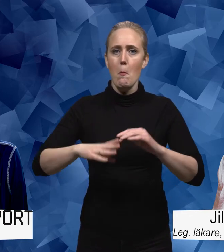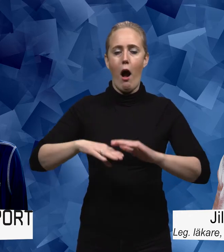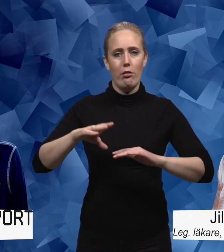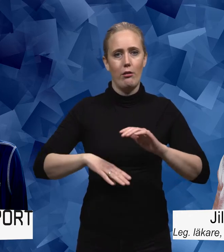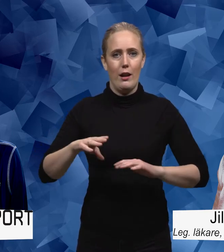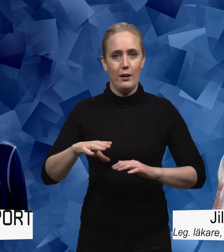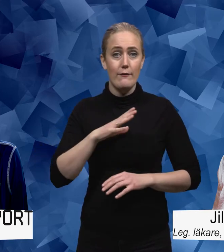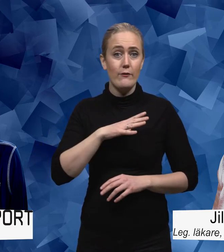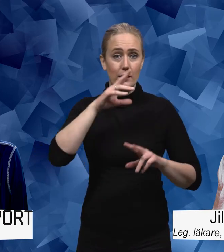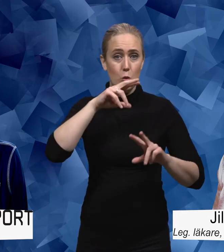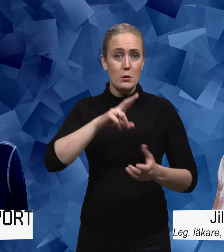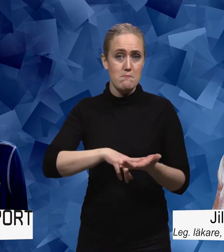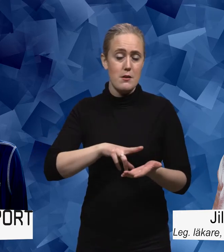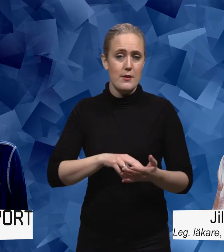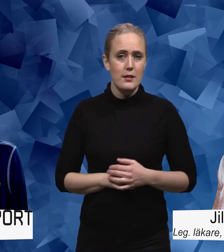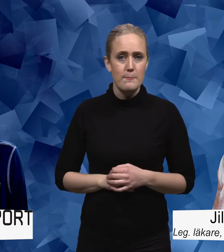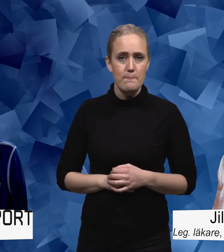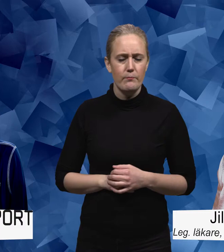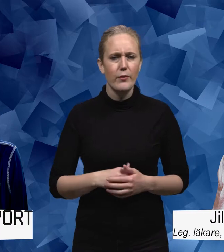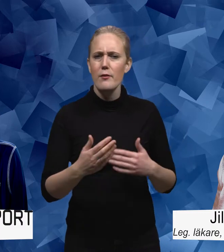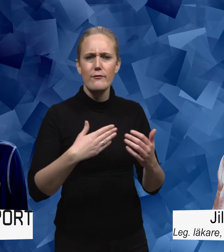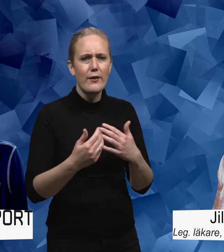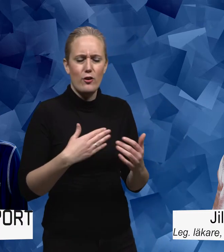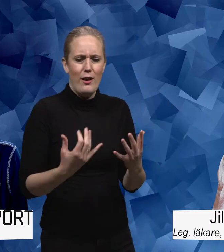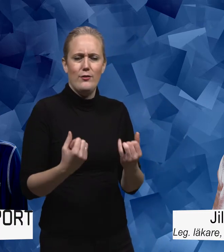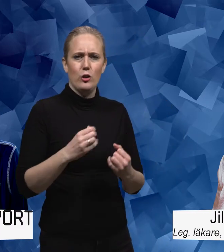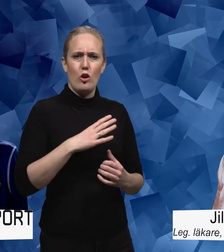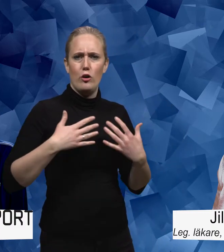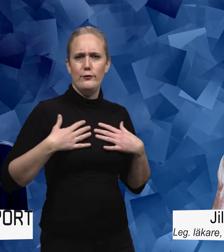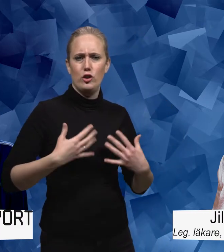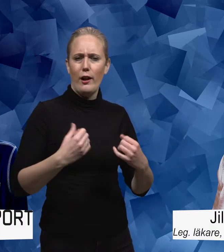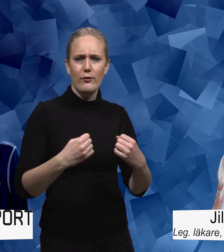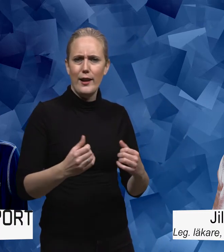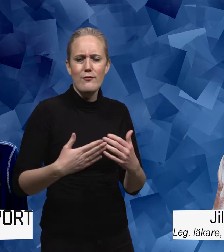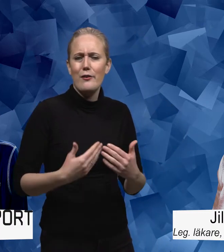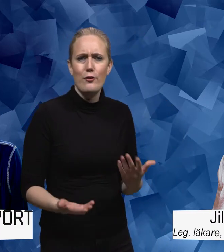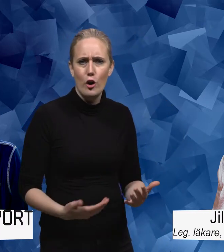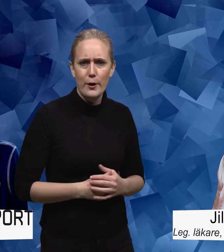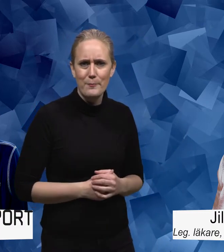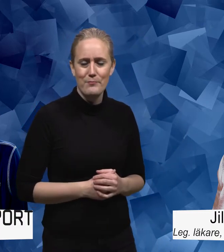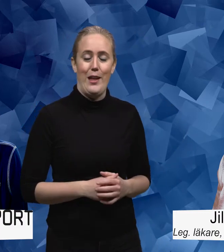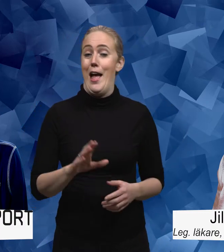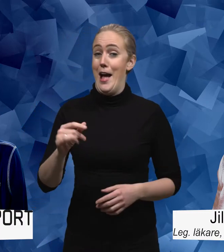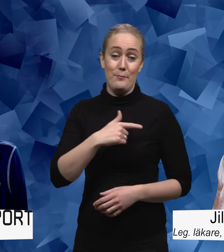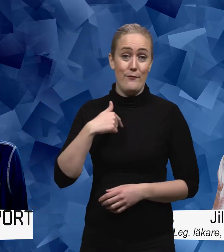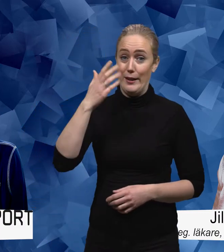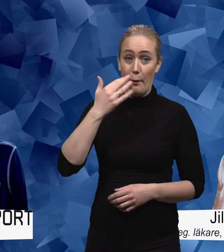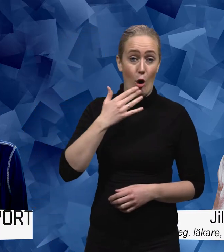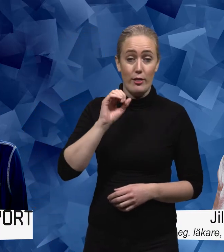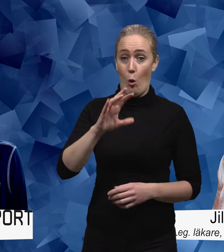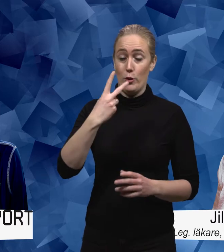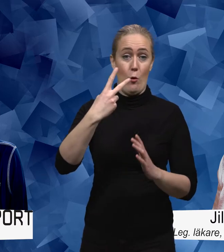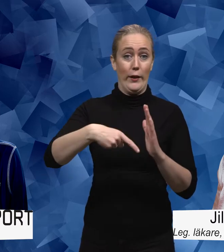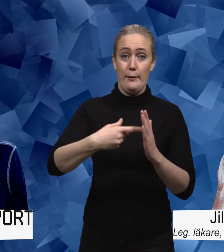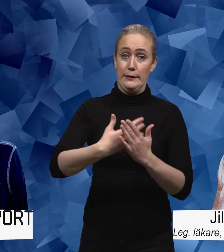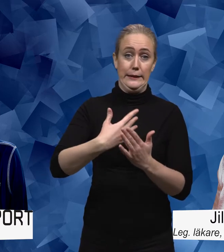gott om studier som visar det. Varför är det så viktigt med fysisk aktivitet? Ja, oj. Det här skulle vi kunna podda om i två timmar bara.